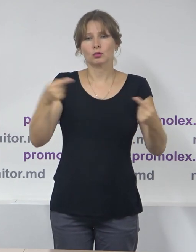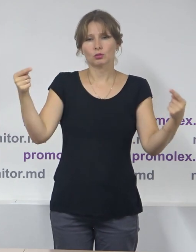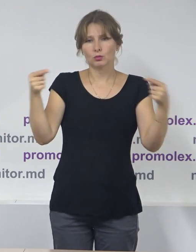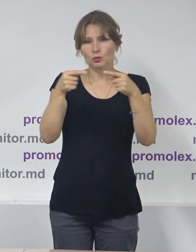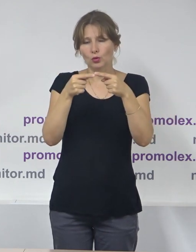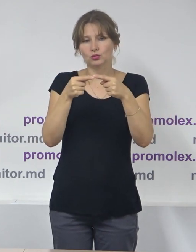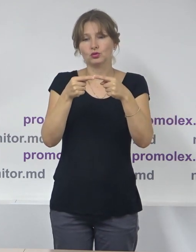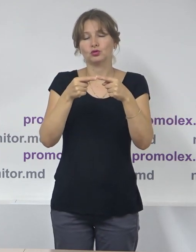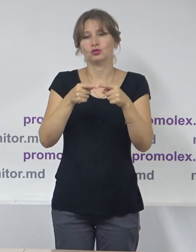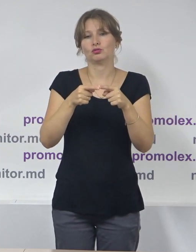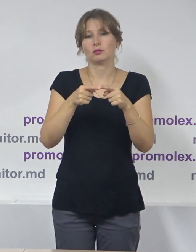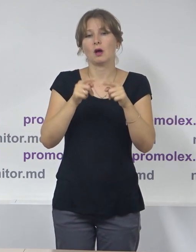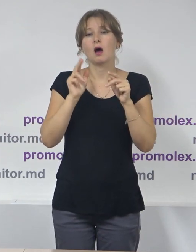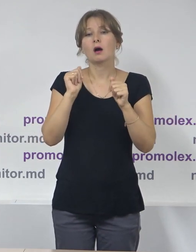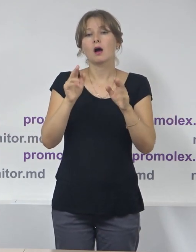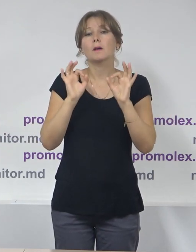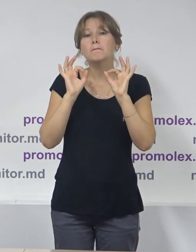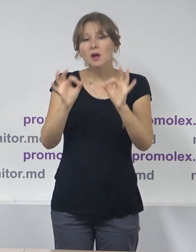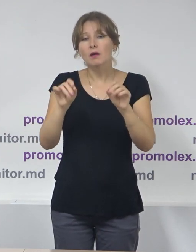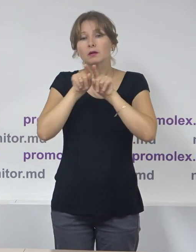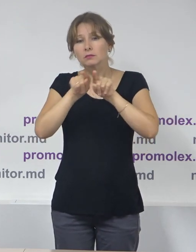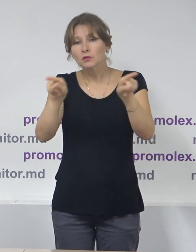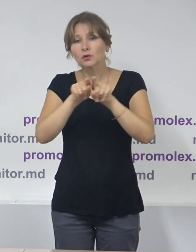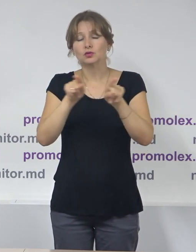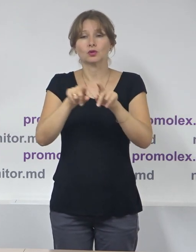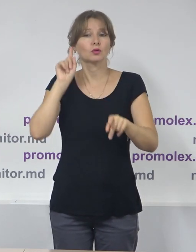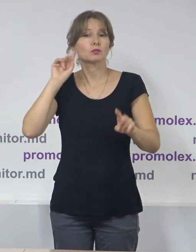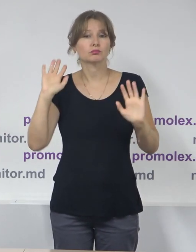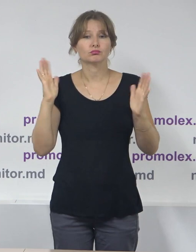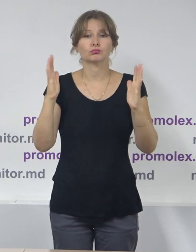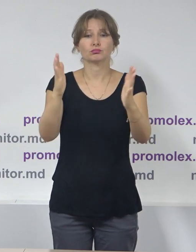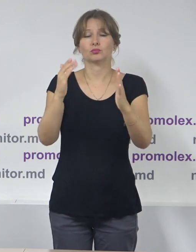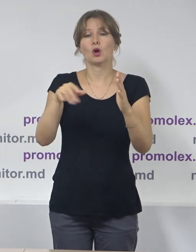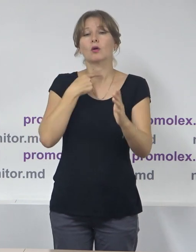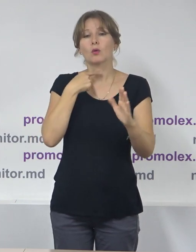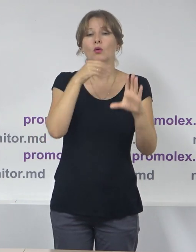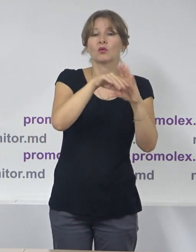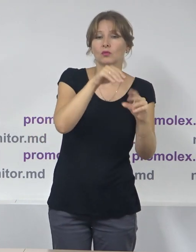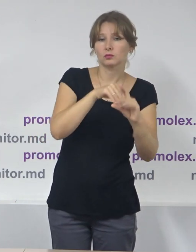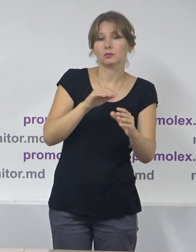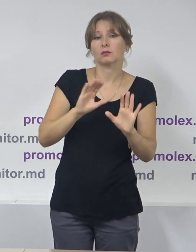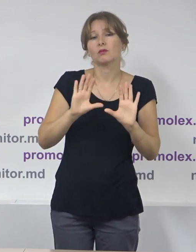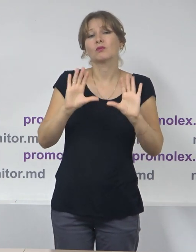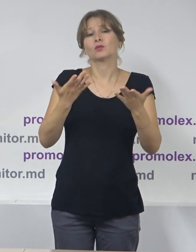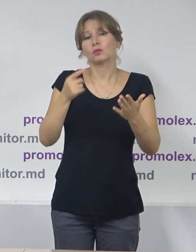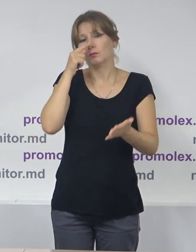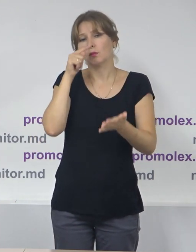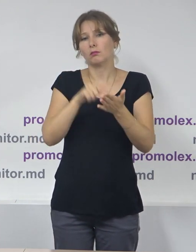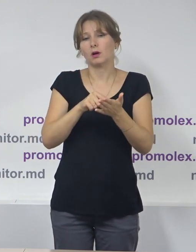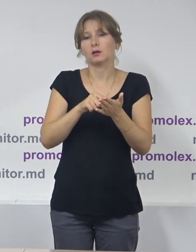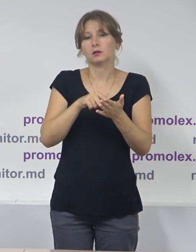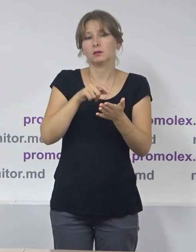privire la administrarea, difuzarea și actualizarea listelor electorale anumite situații de admisibilitate, pentru că